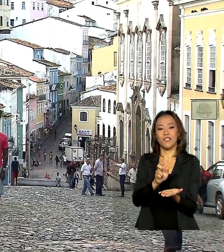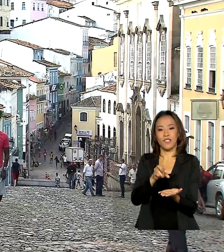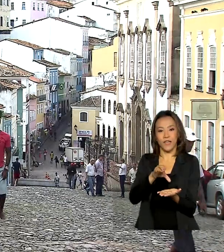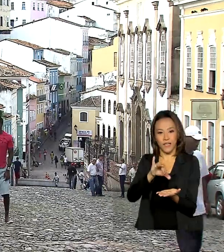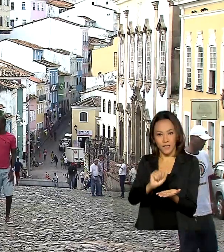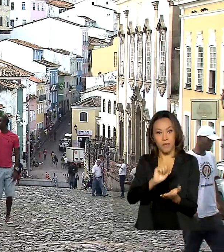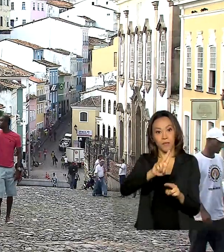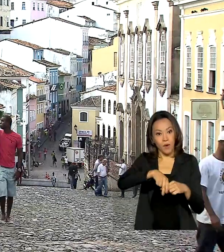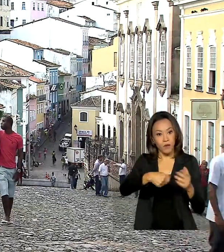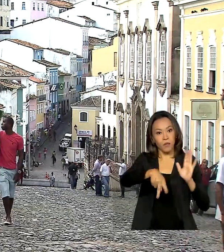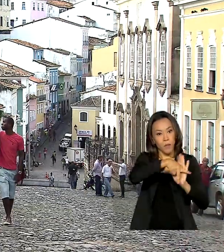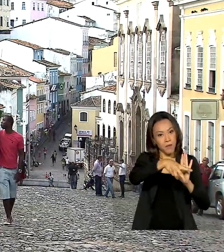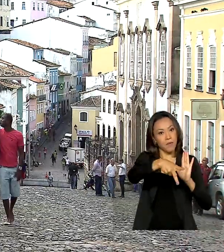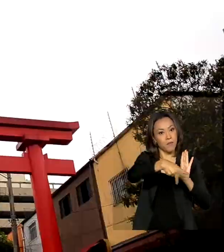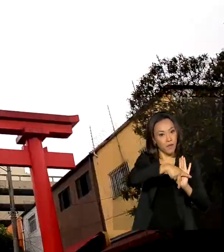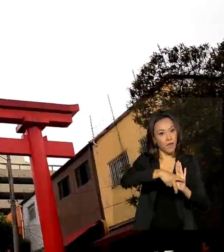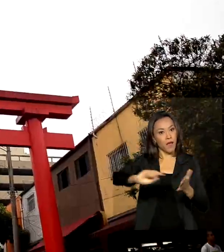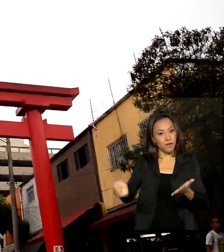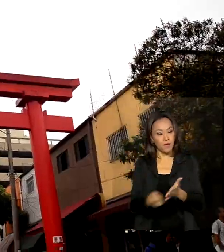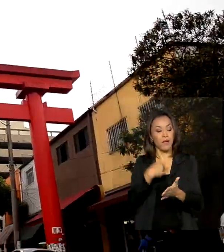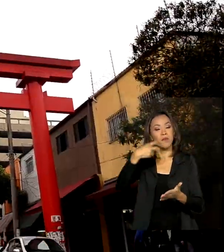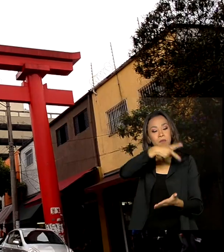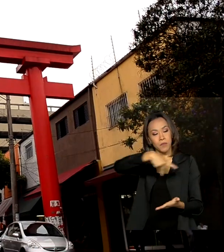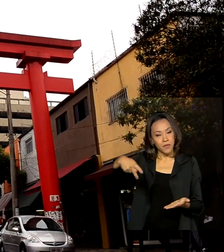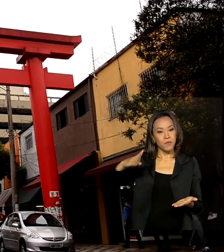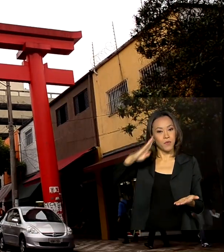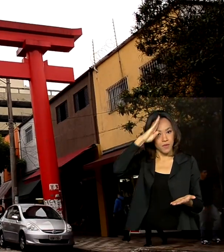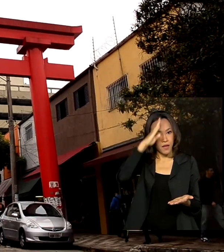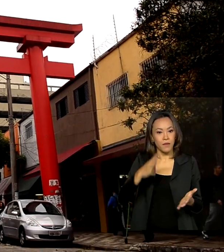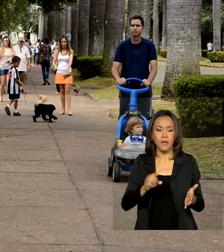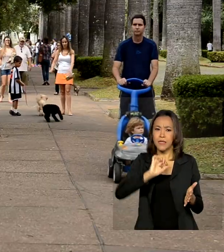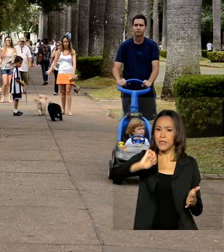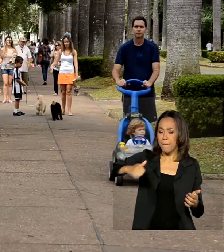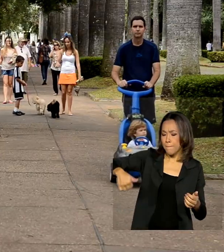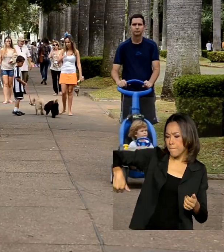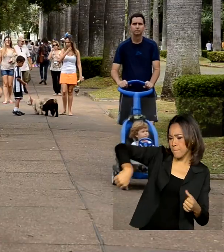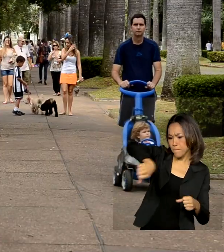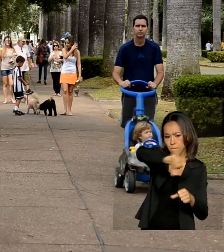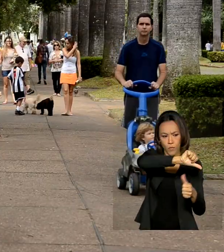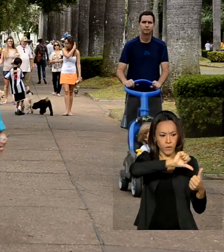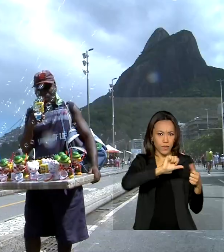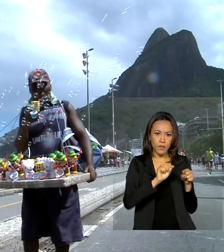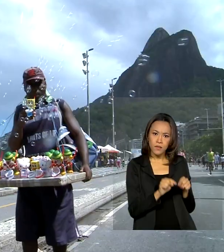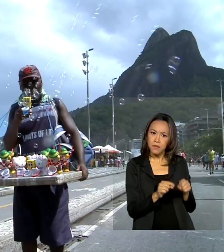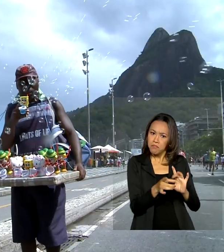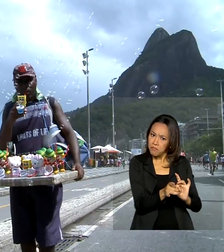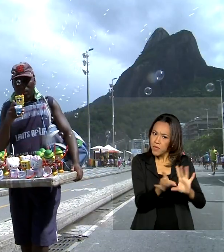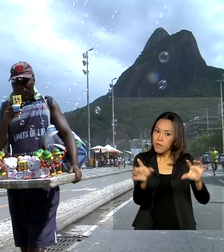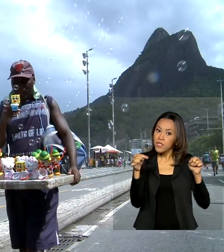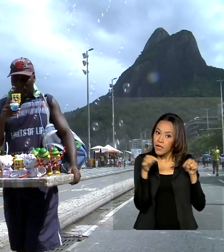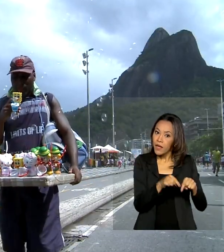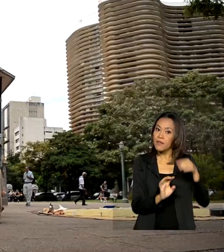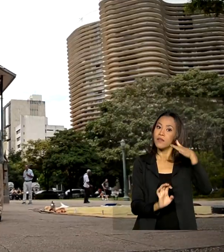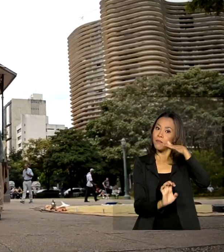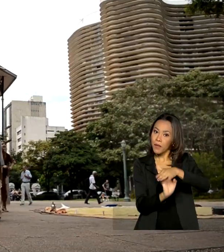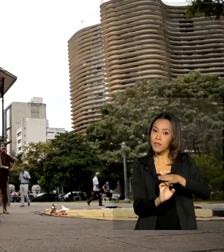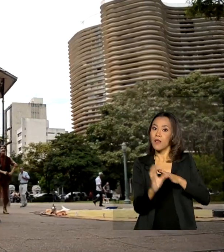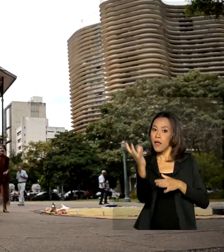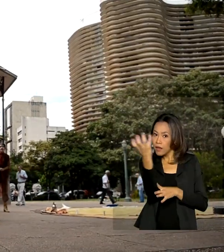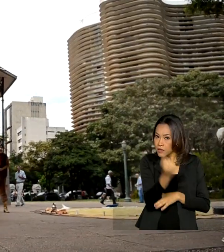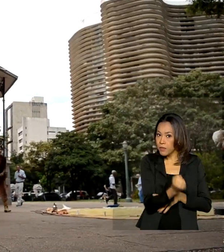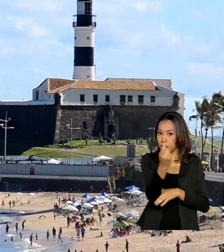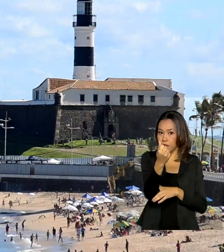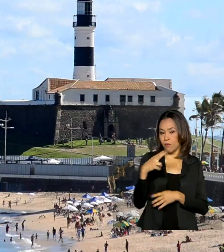provisória assinada pelo presidente Jair Bolsonaro. A mudança permite, por exemplo, que ela possa receber dinheiro